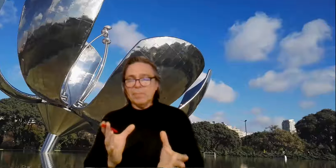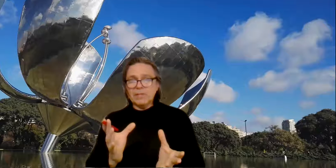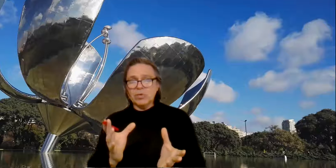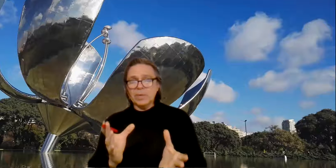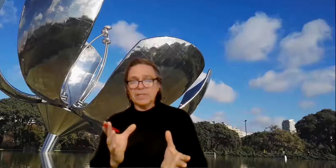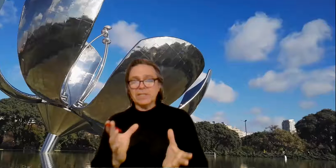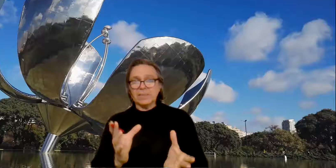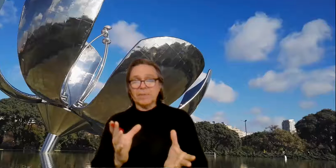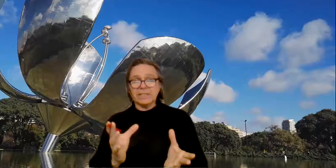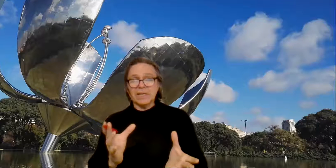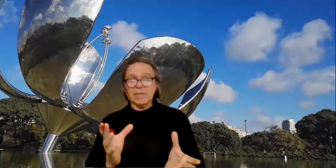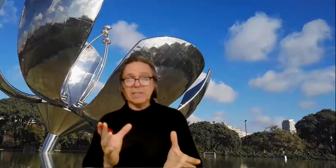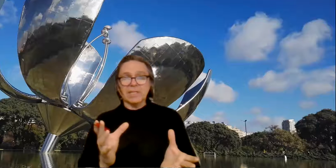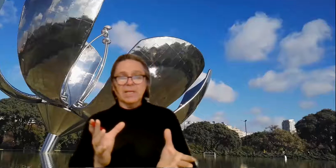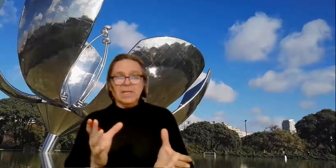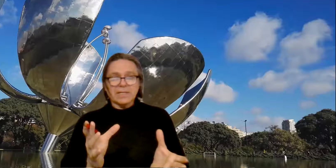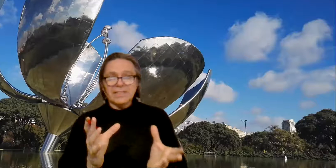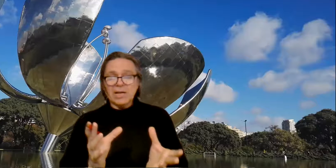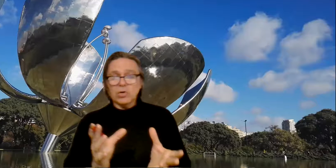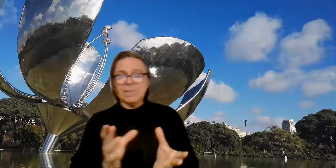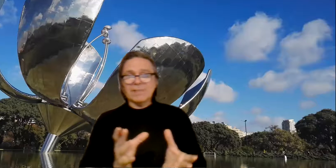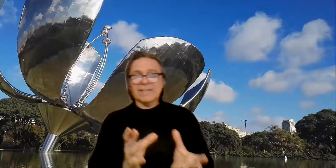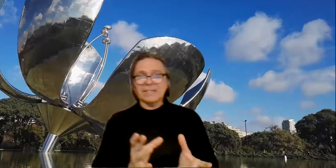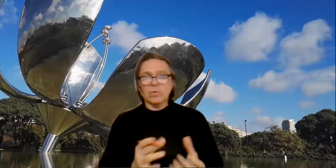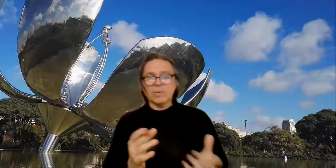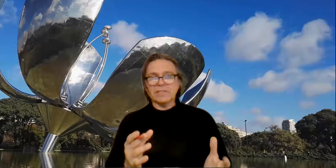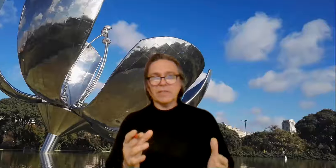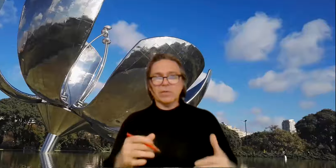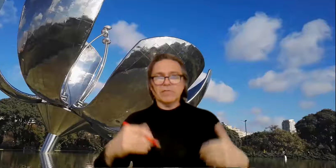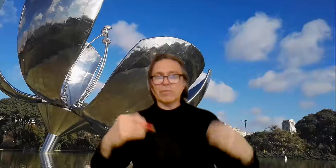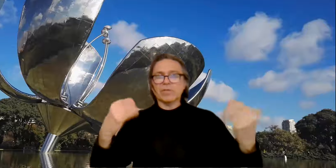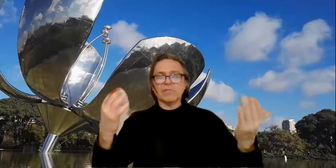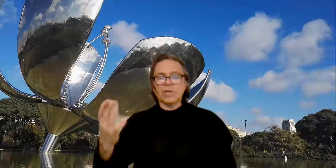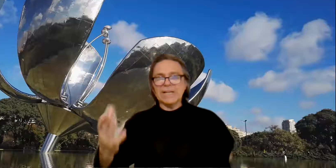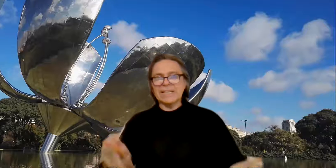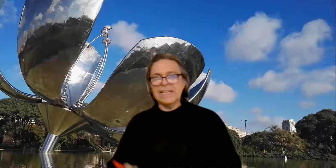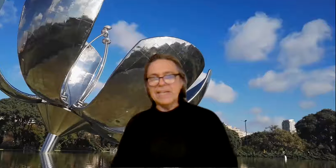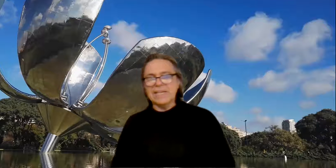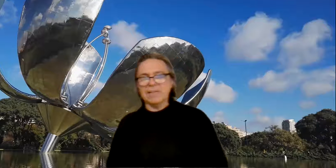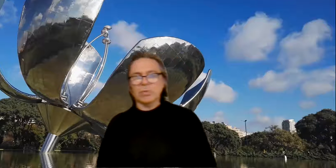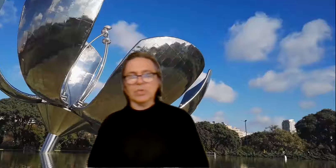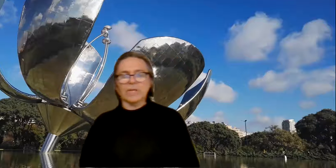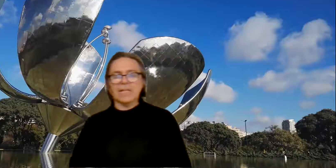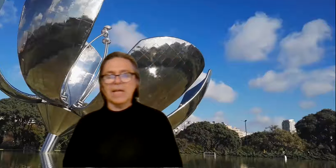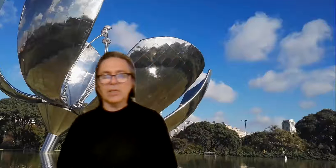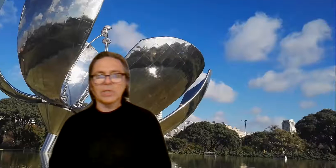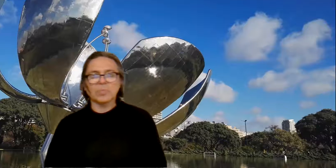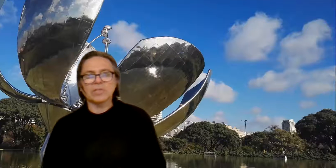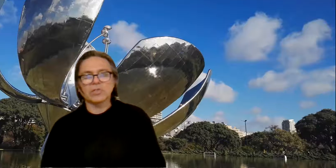espacios verdes, que prácticamente, recién ahora, empiezan a estar urbanizados, la famosa floral y genérica de Eduardo Catalano, a comienzos